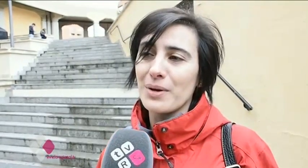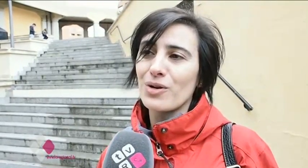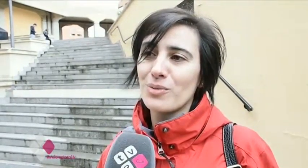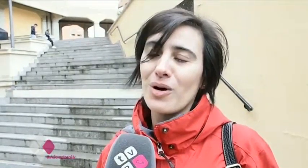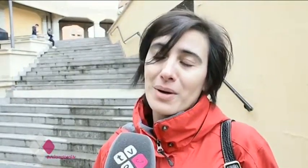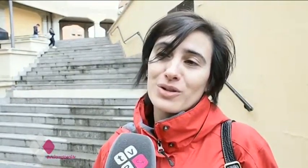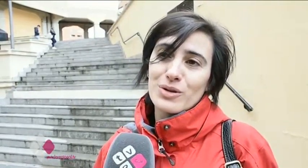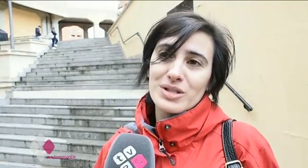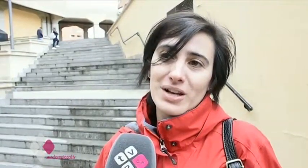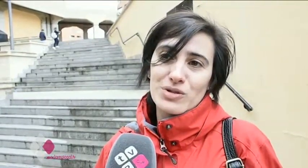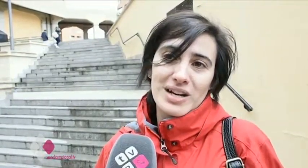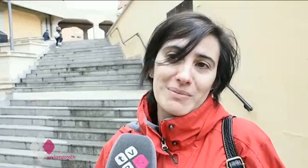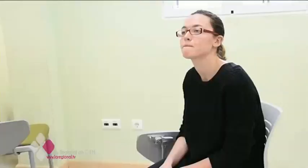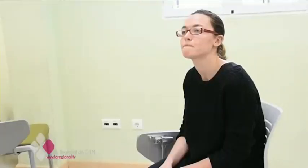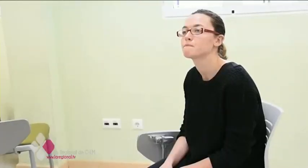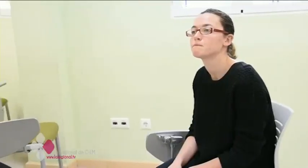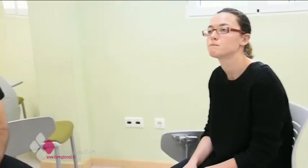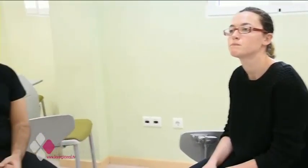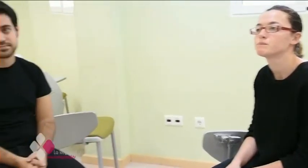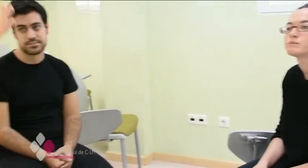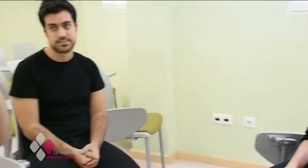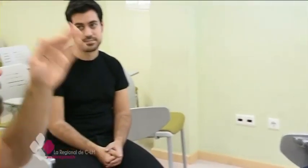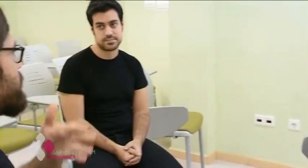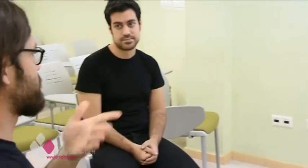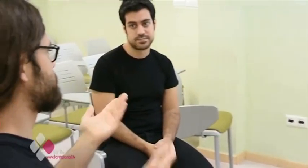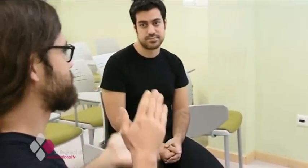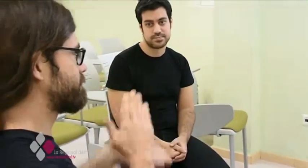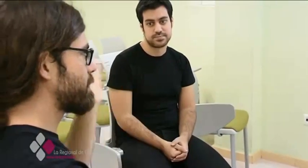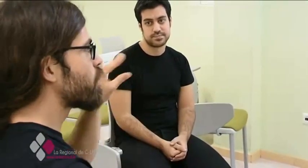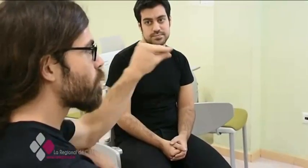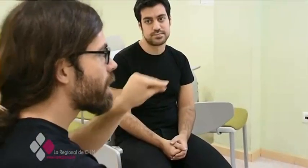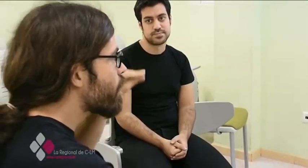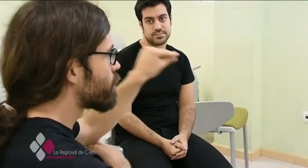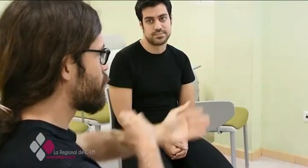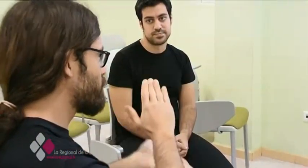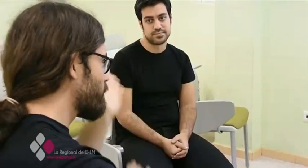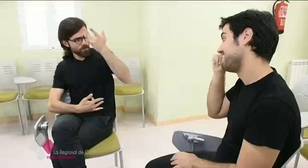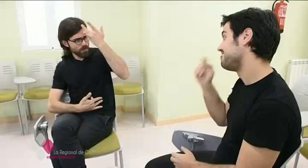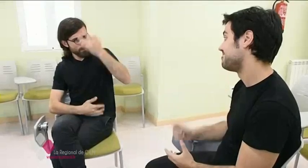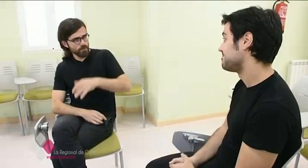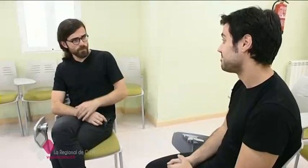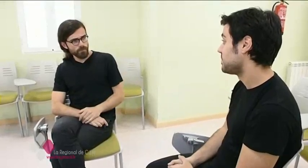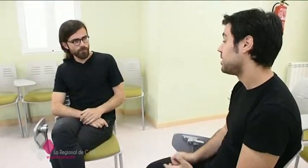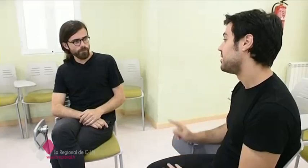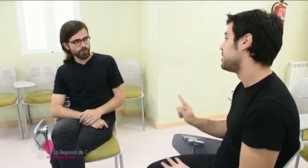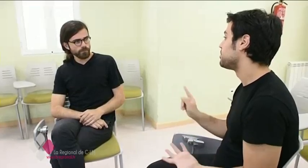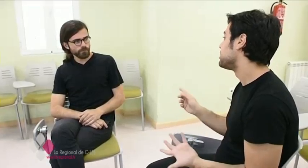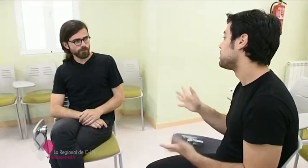veo como hablan y todo eso y sí que gustaría. Carlos es intérprete desde hace siete años con la asociación Aspas. Ayuda a las personas sordas que lo